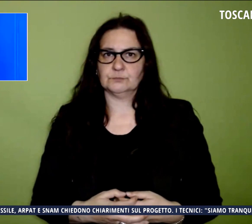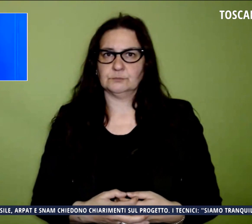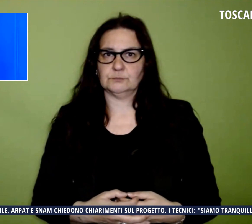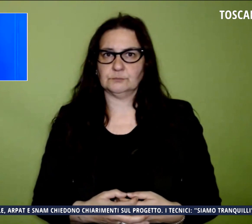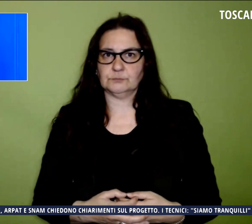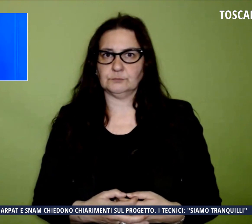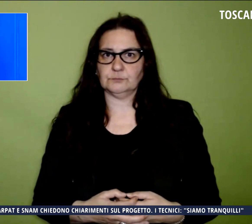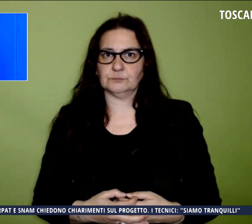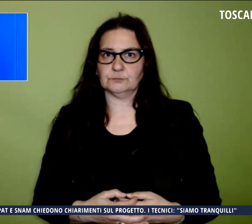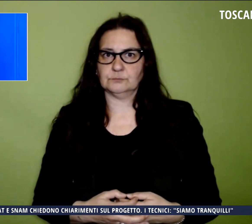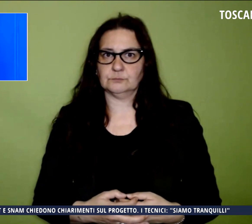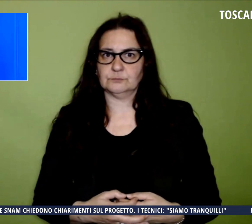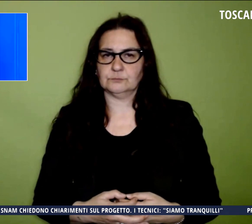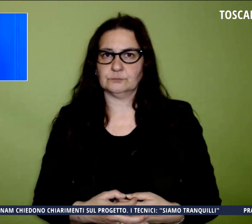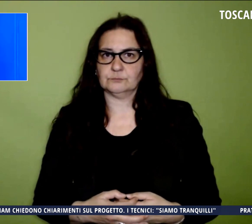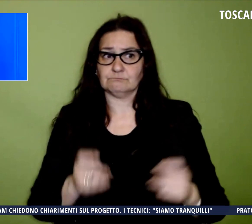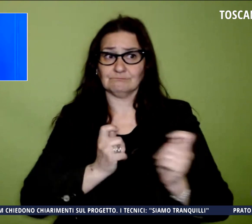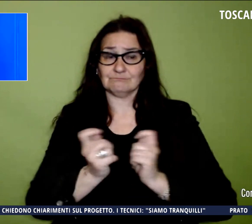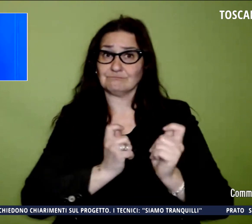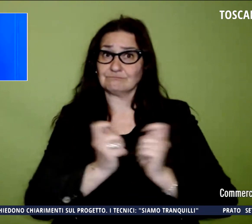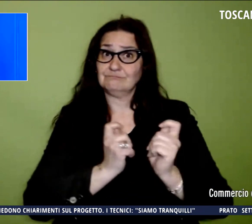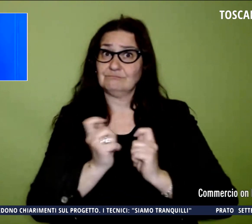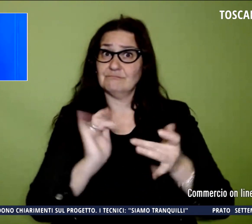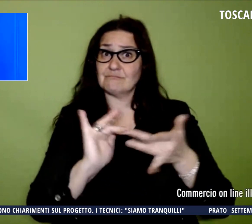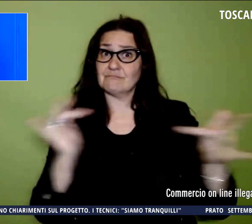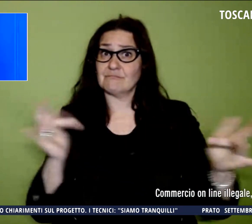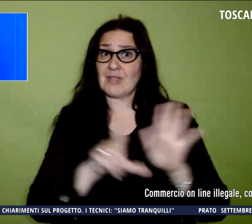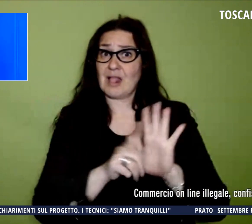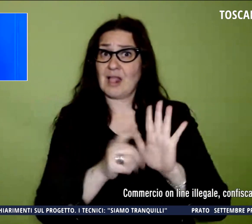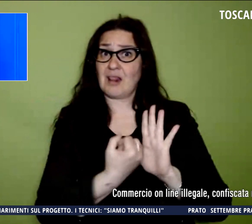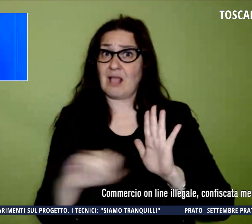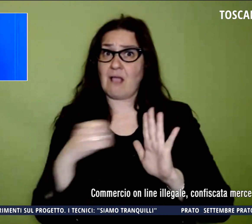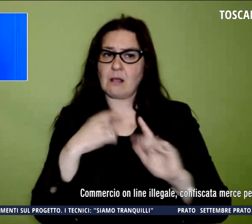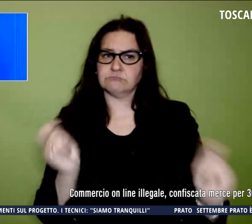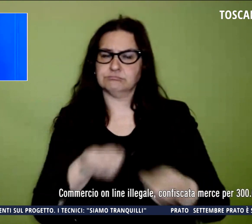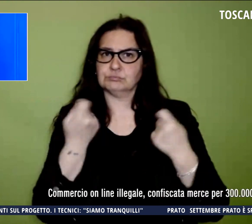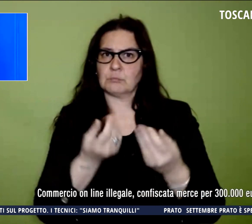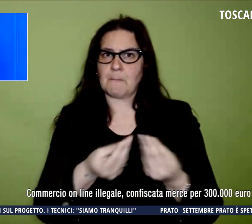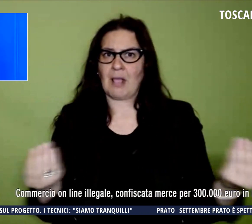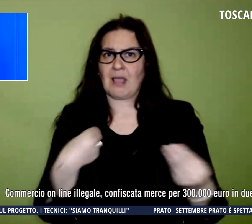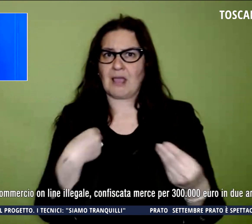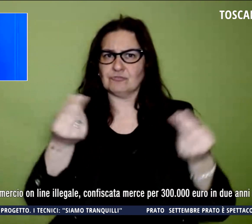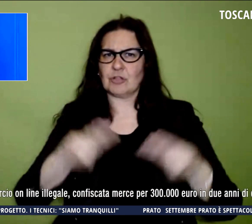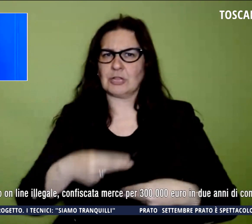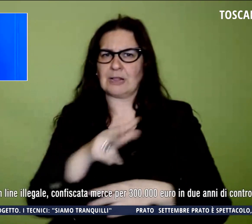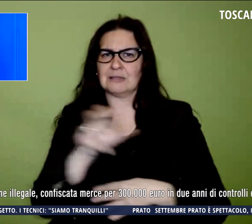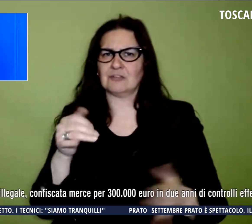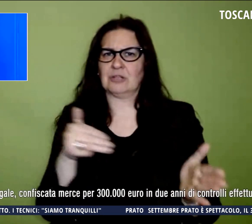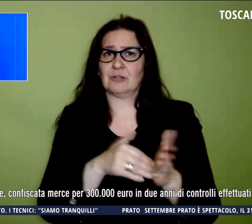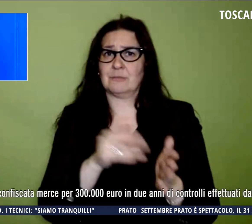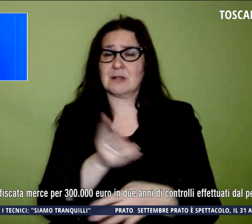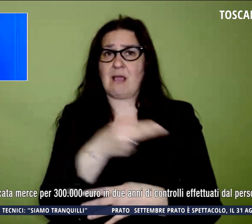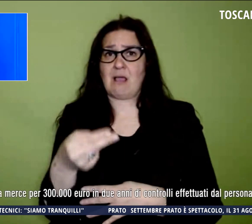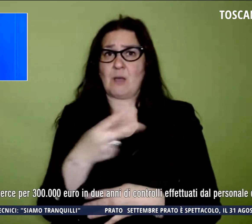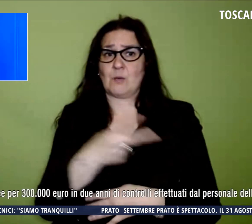Commercio online illegale, confiscata merce per 300 mila euro in due anni di controlli